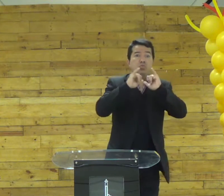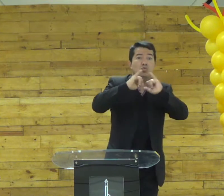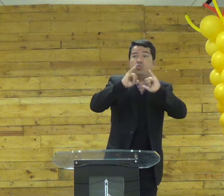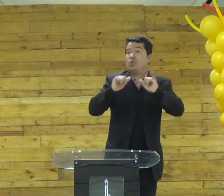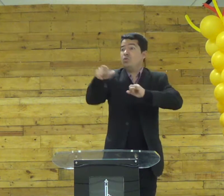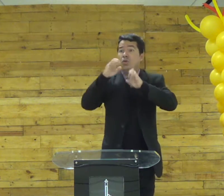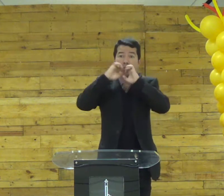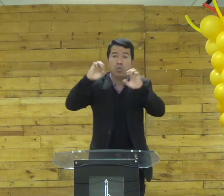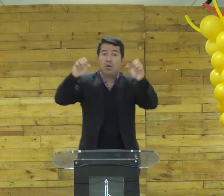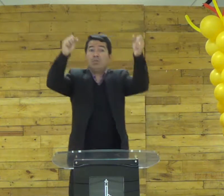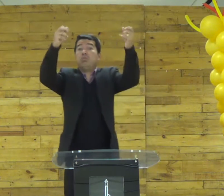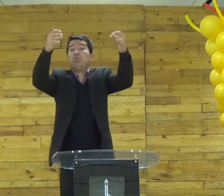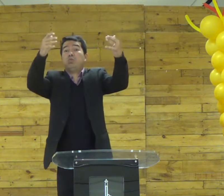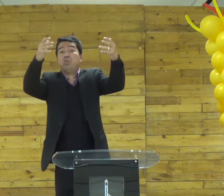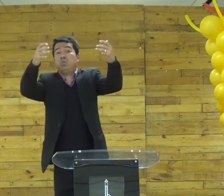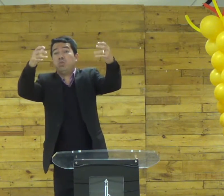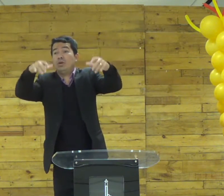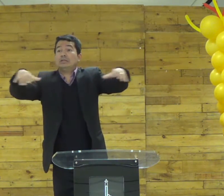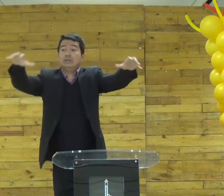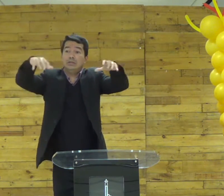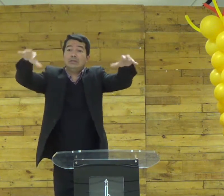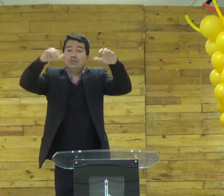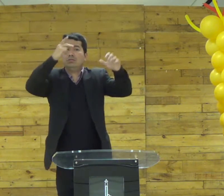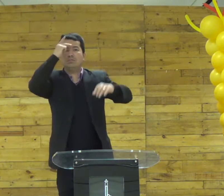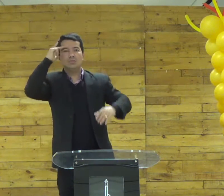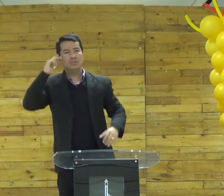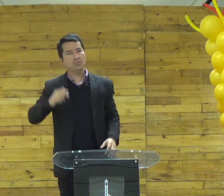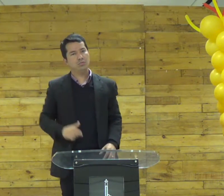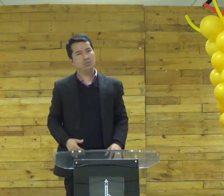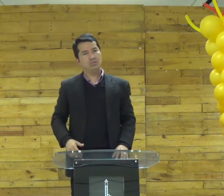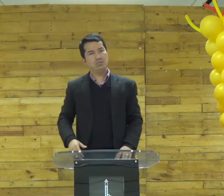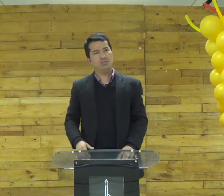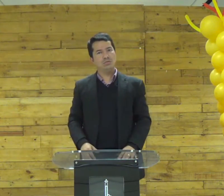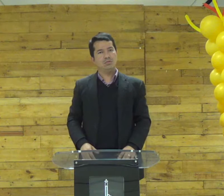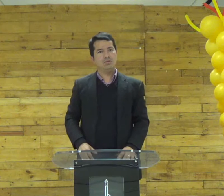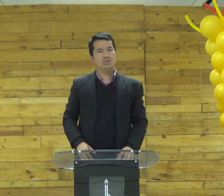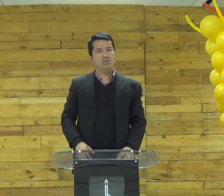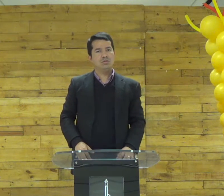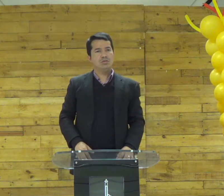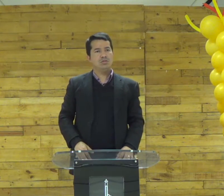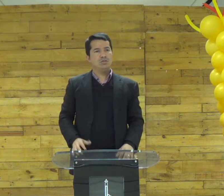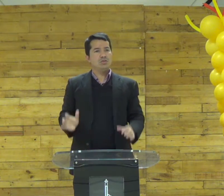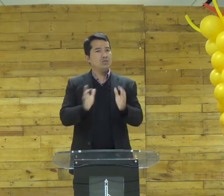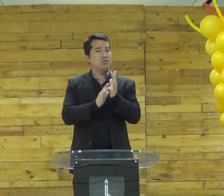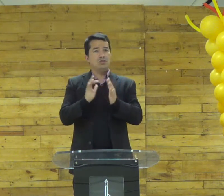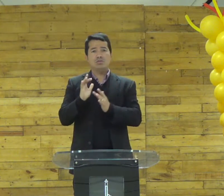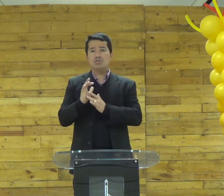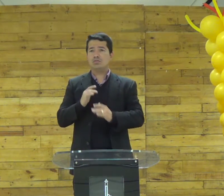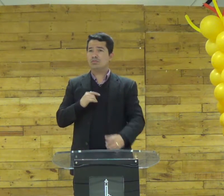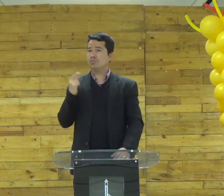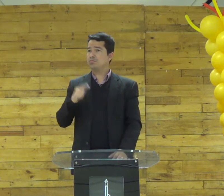salvar vidas em falar das coisas de Deus para as pessoas que estavam ali Jesus